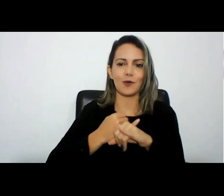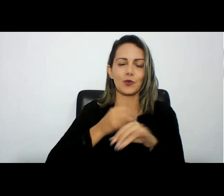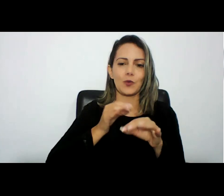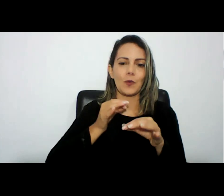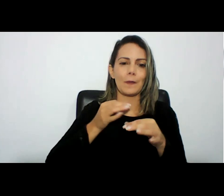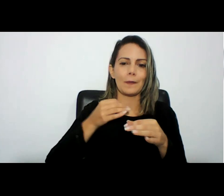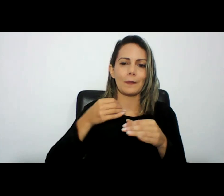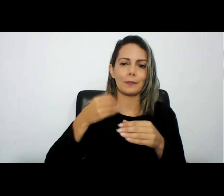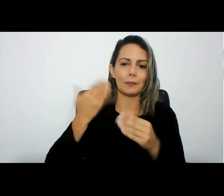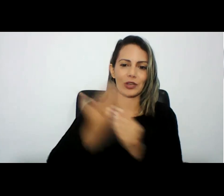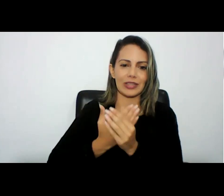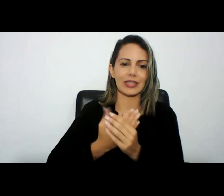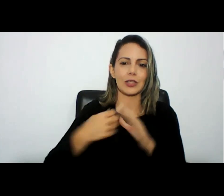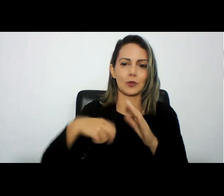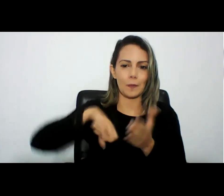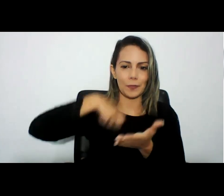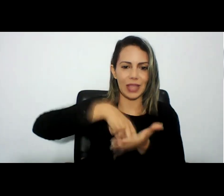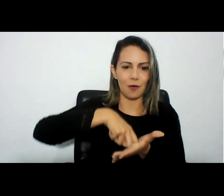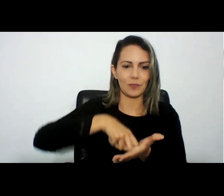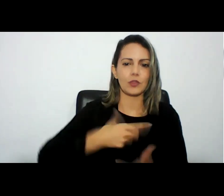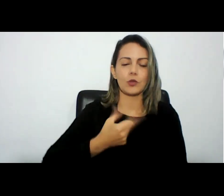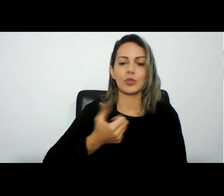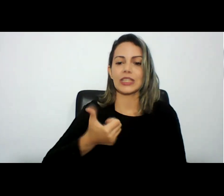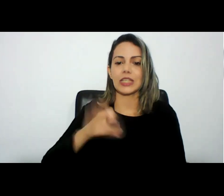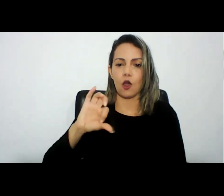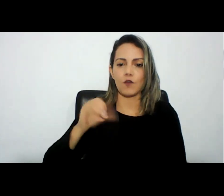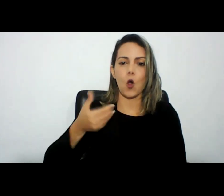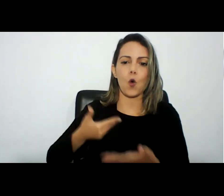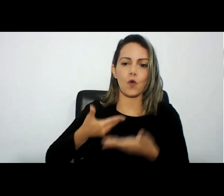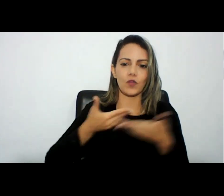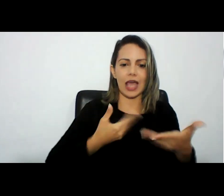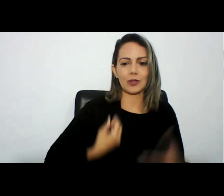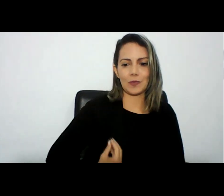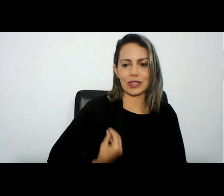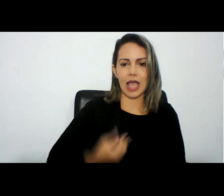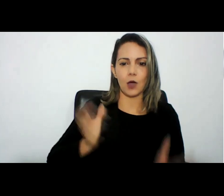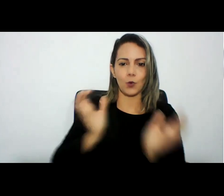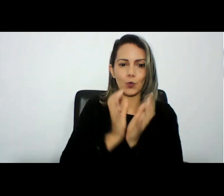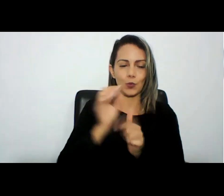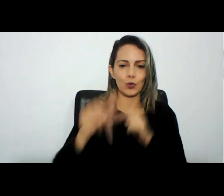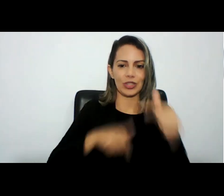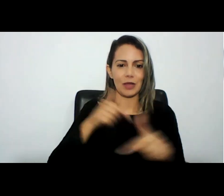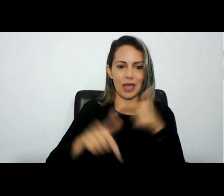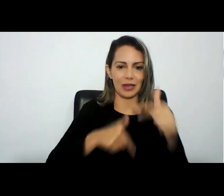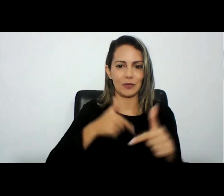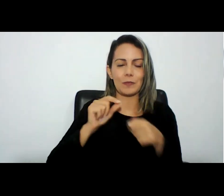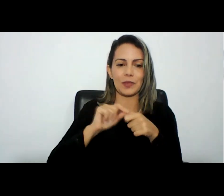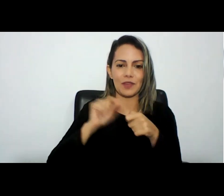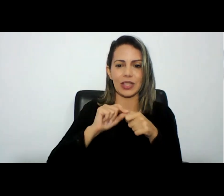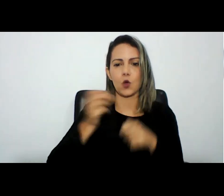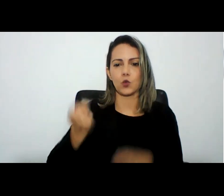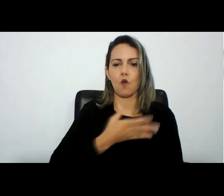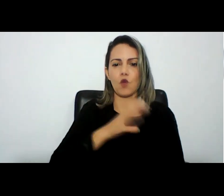honra de ter sido convidado a participar do grupo de trabalho para contribuir na elaboração do novo código de processo penal